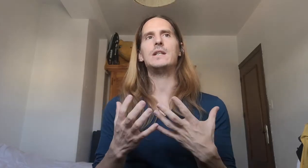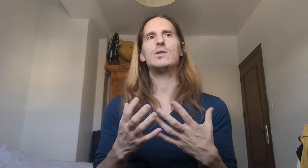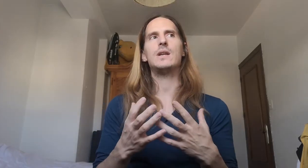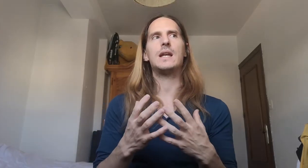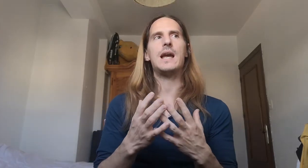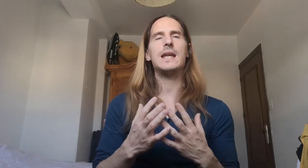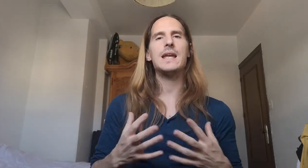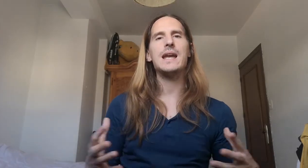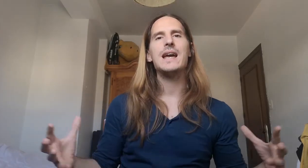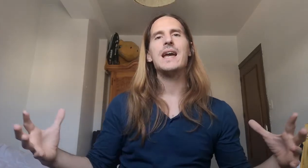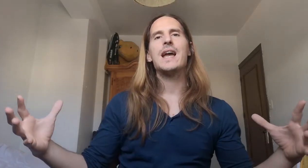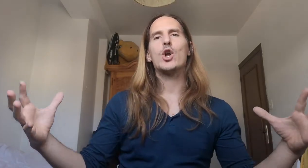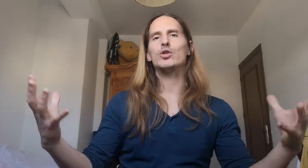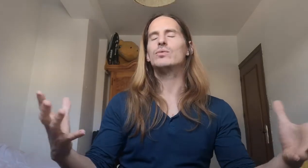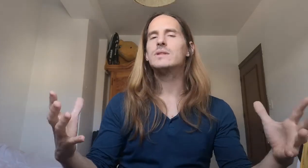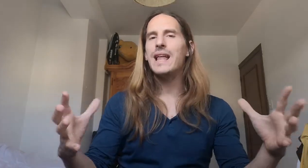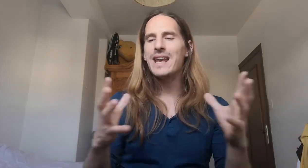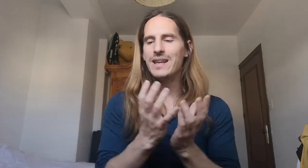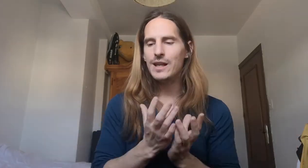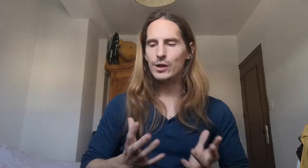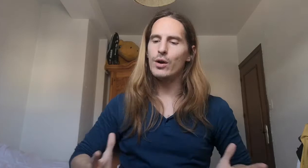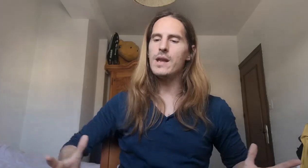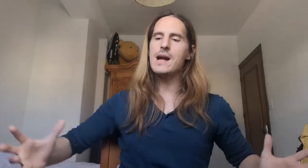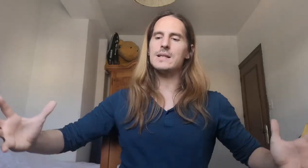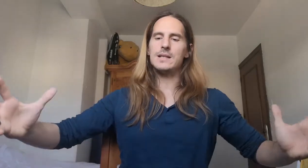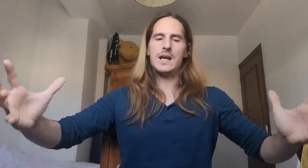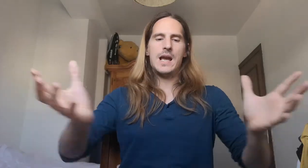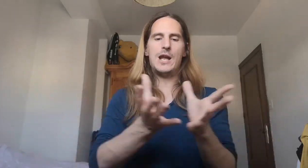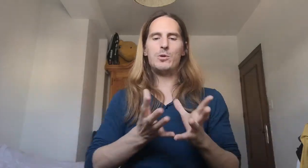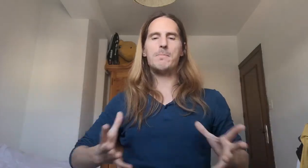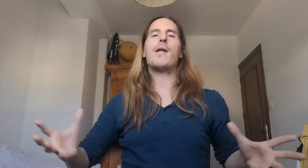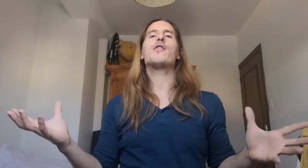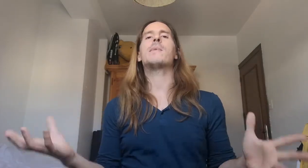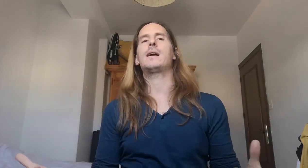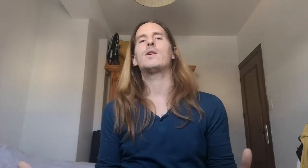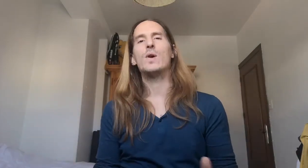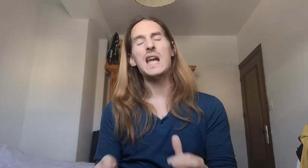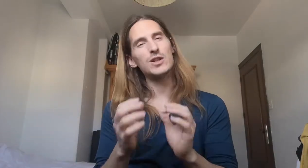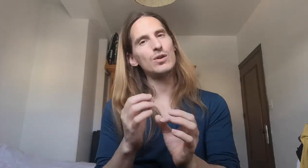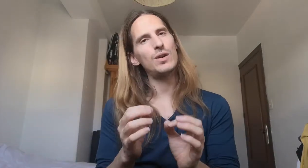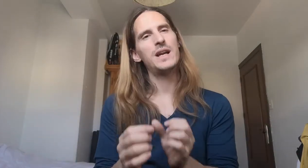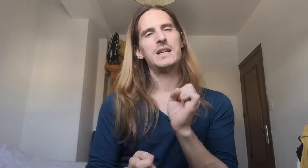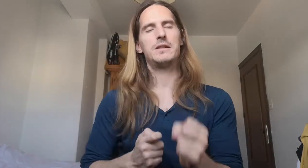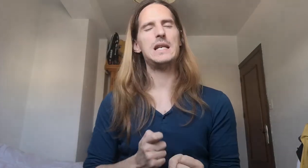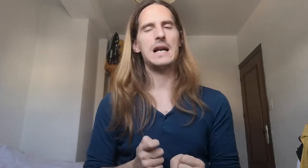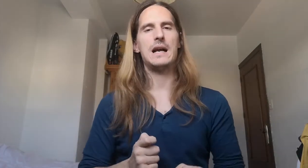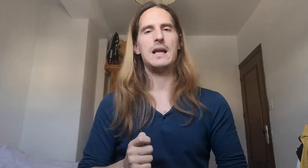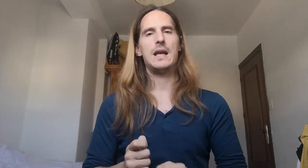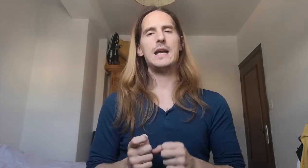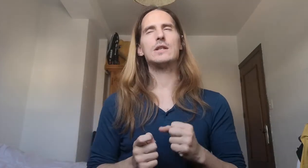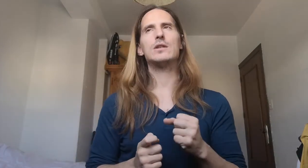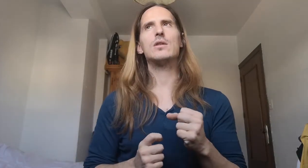hecho de que hay que contar historias en un espacio mágico. Eso llega. Eso,